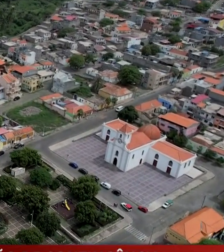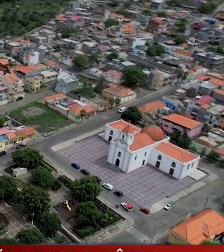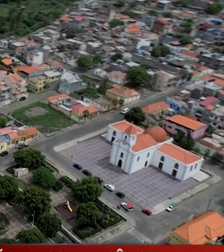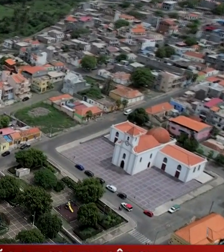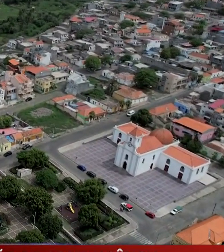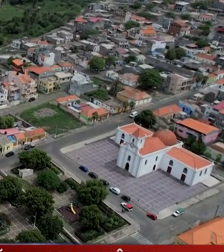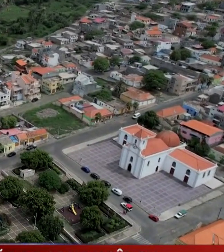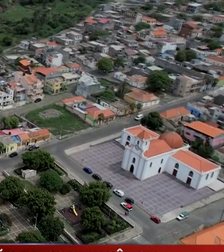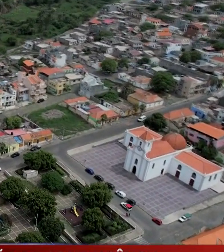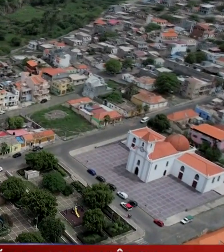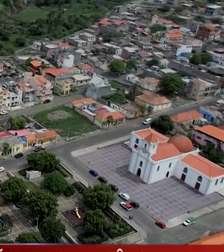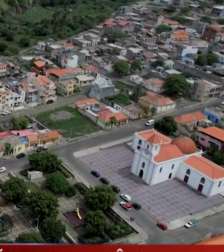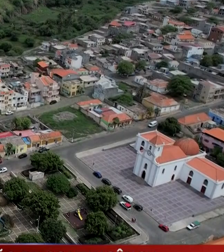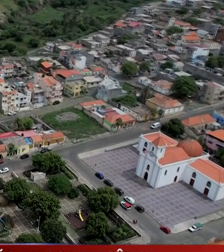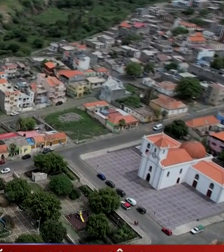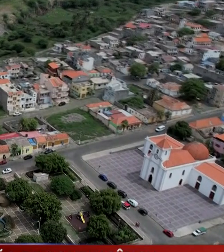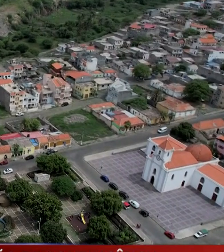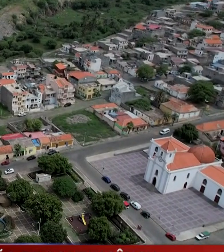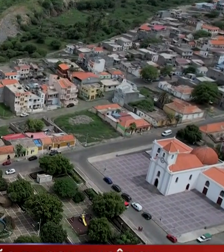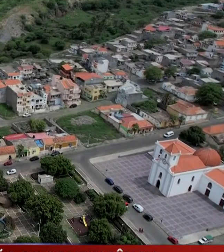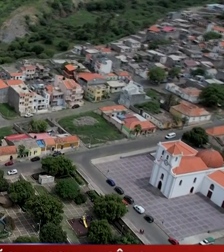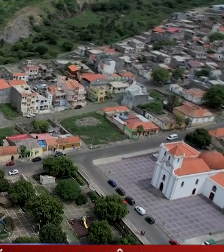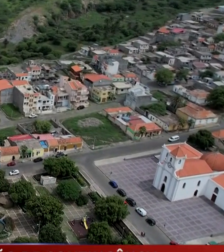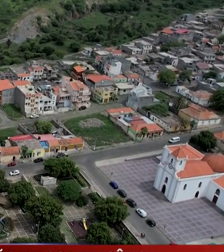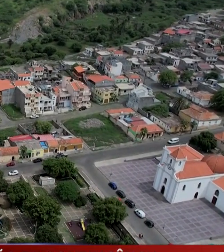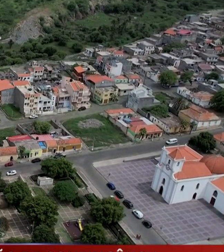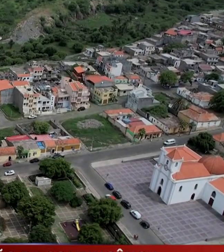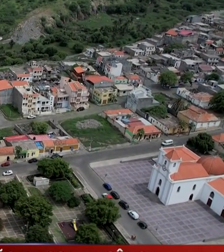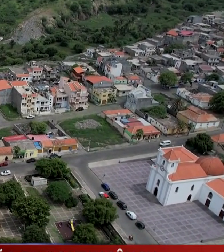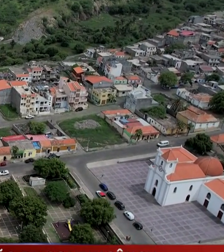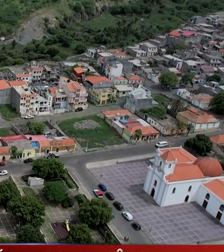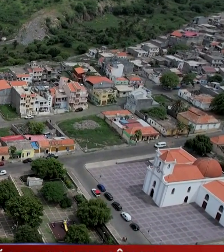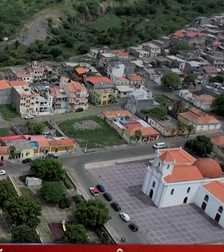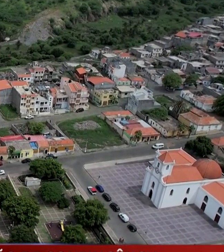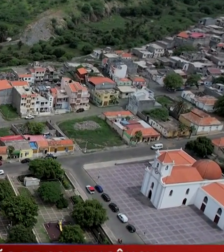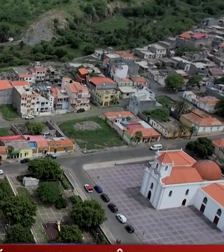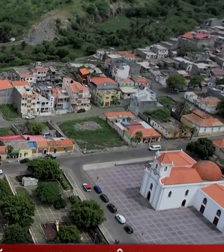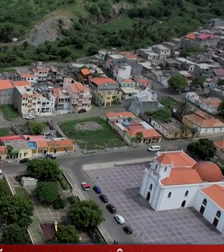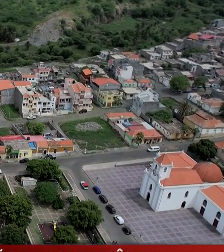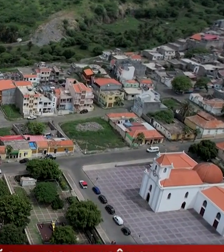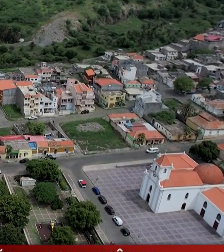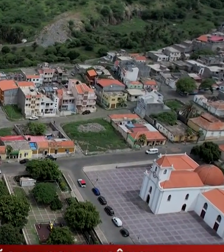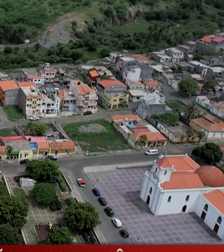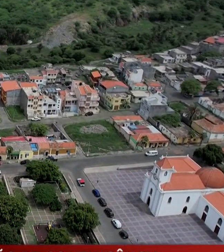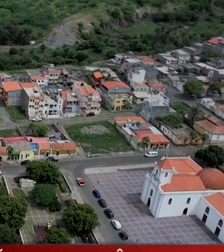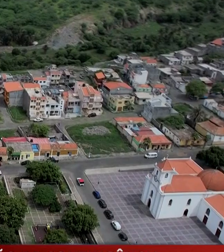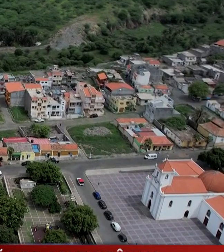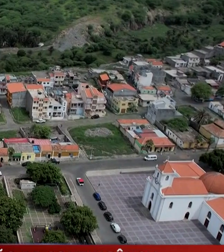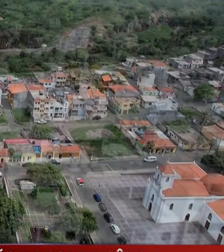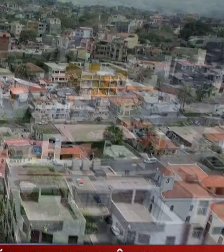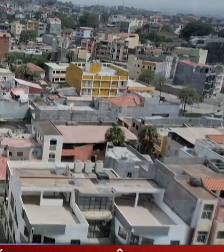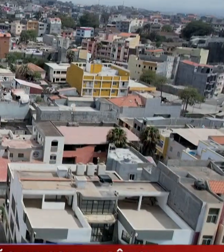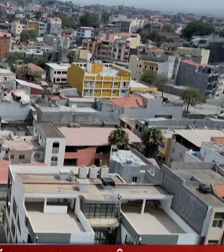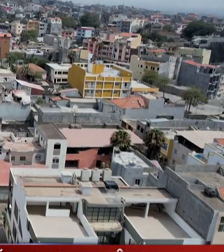testes e certificados de Covid-19 só serão permitidas quando realizadas em espaços que, pela sua